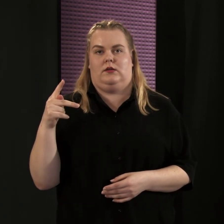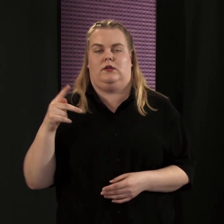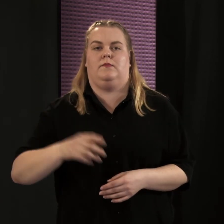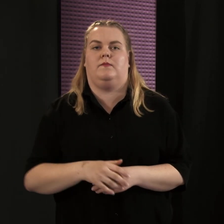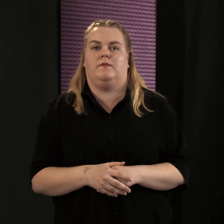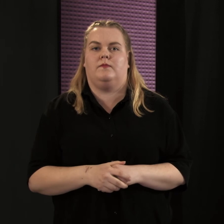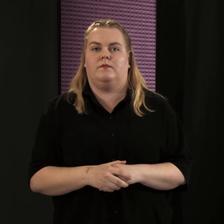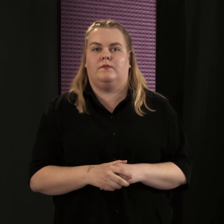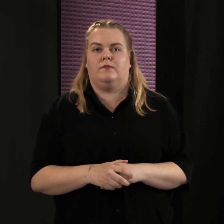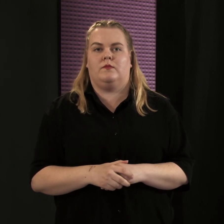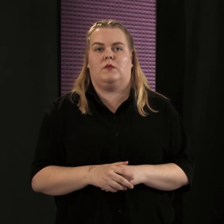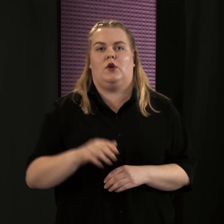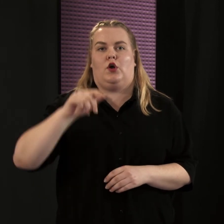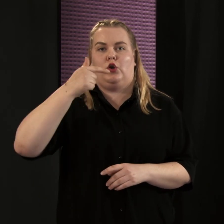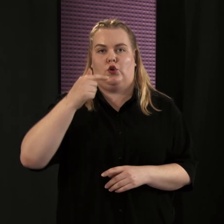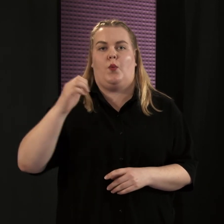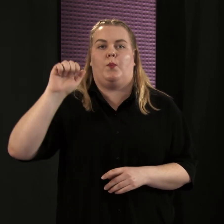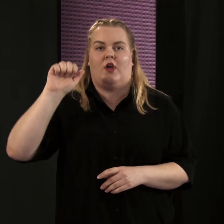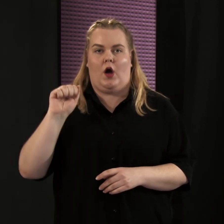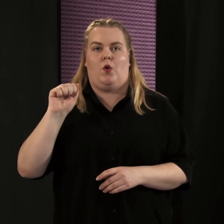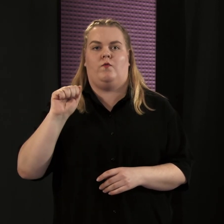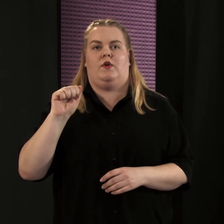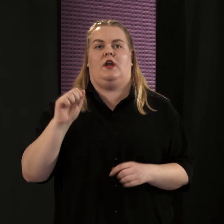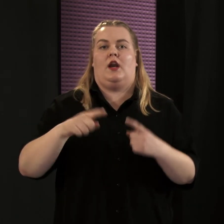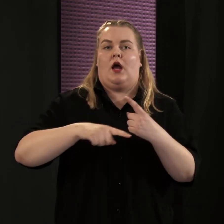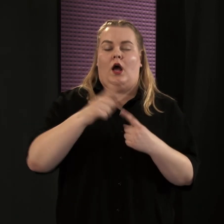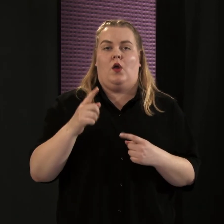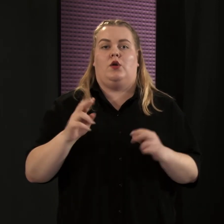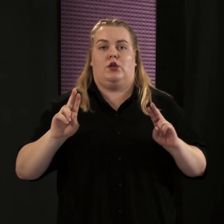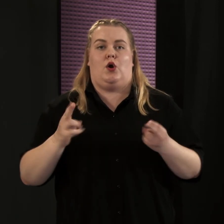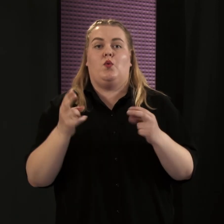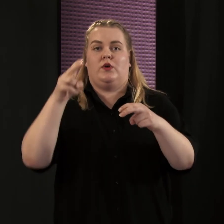Tommi Auvinen aloittaa uudessa pestissään elokuun alussa.